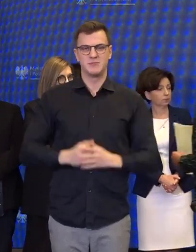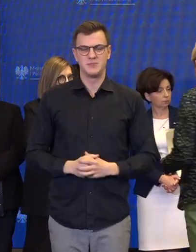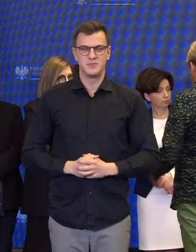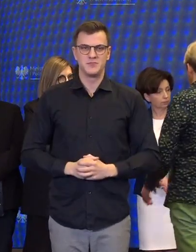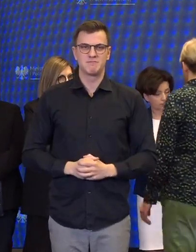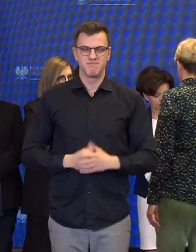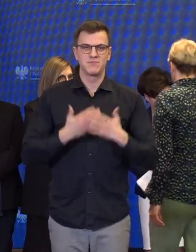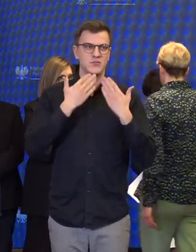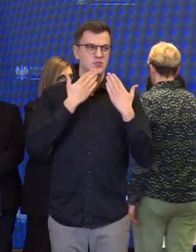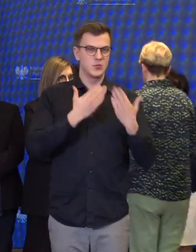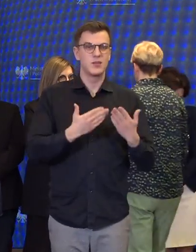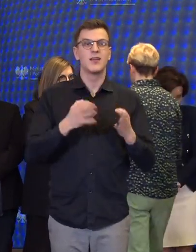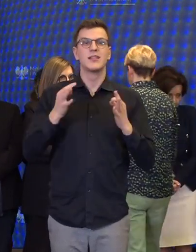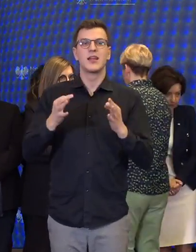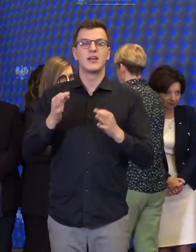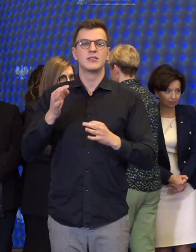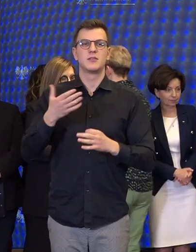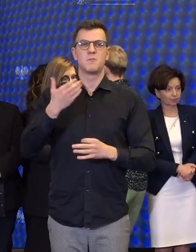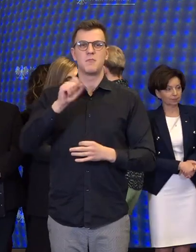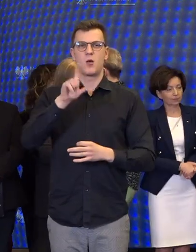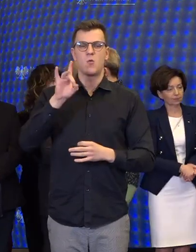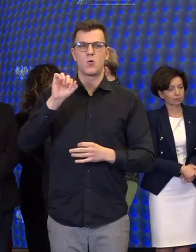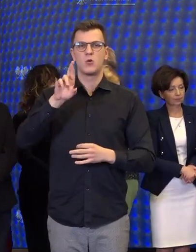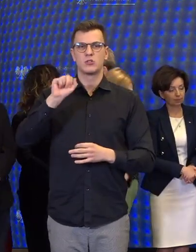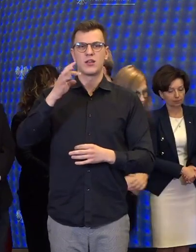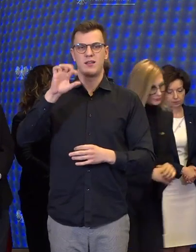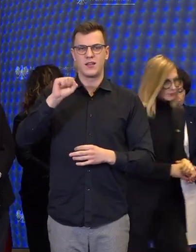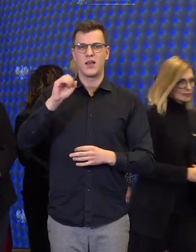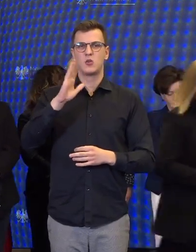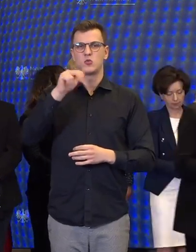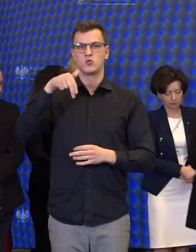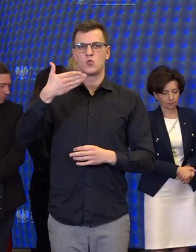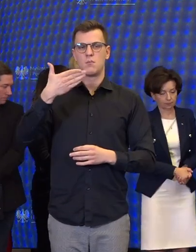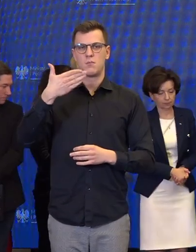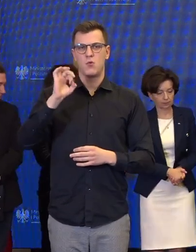Dziękuję bardzo. Proszę o zabranie głosu Panią Małgorzatę Szumowską.